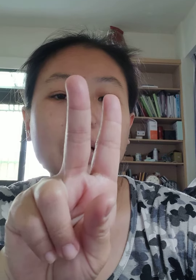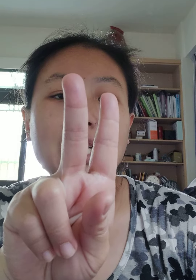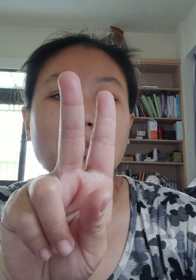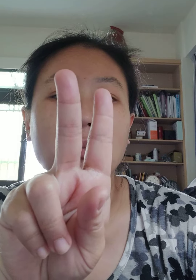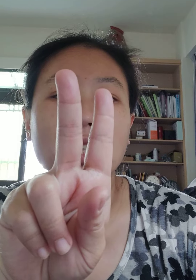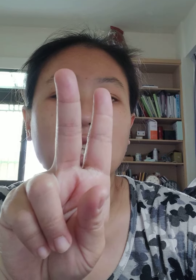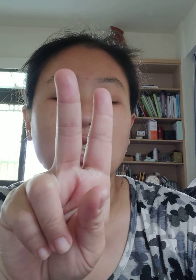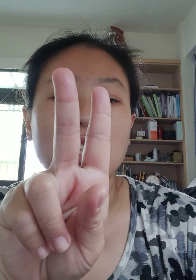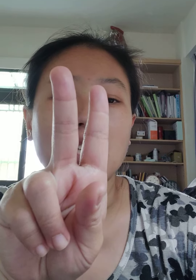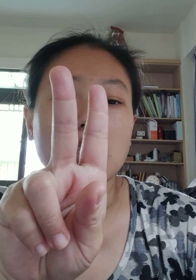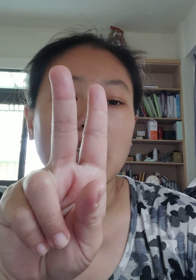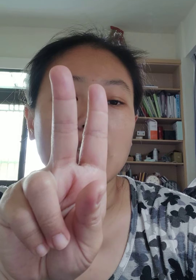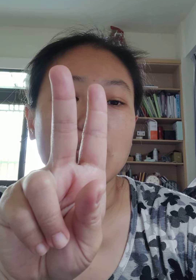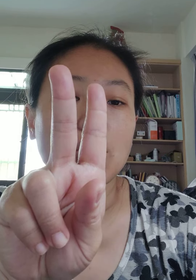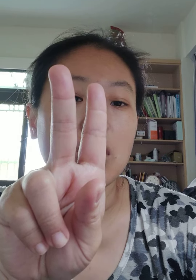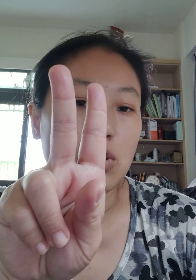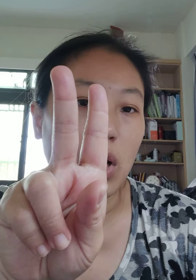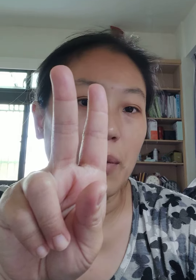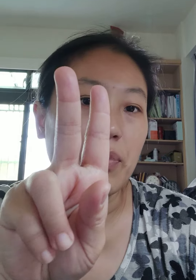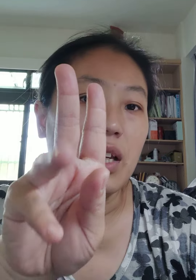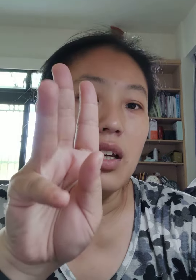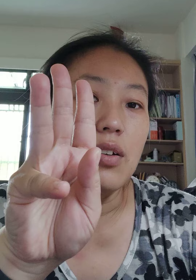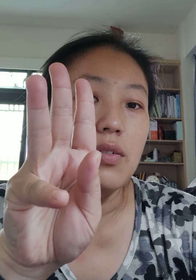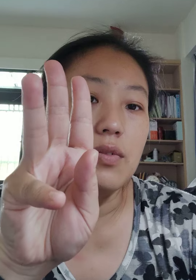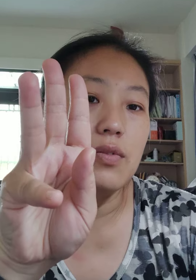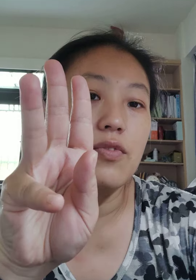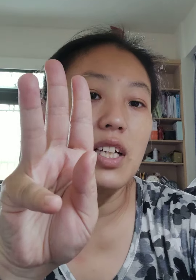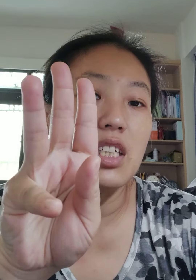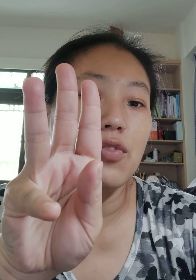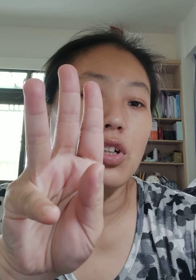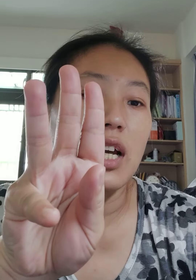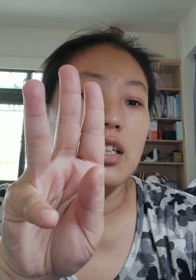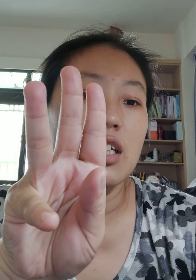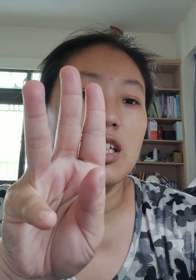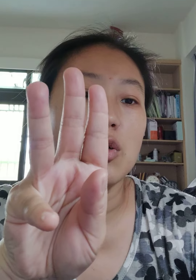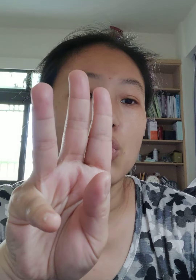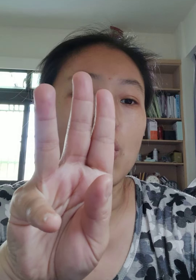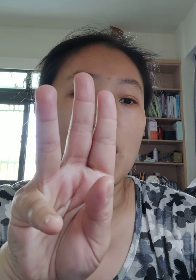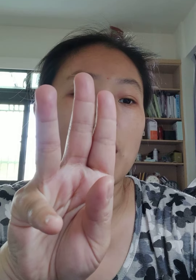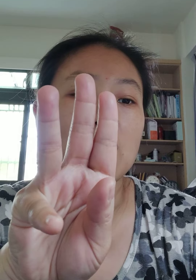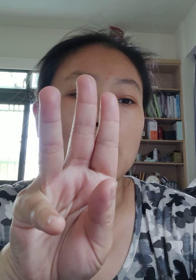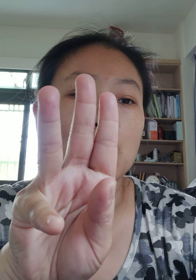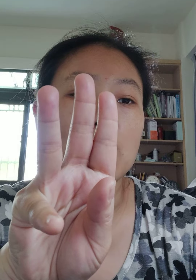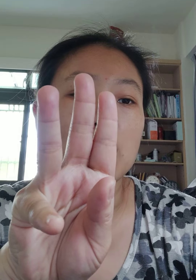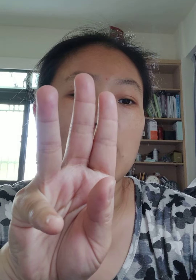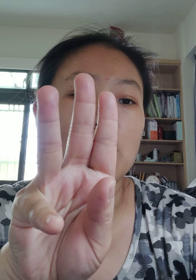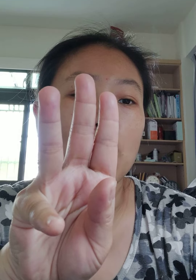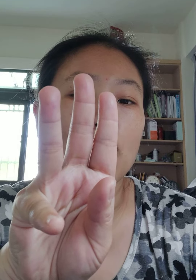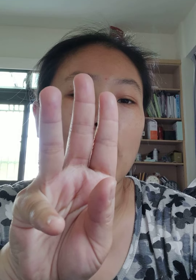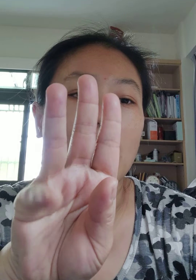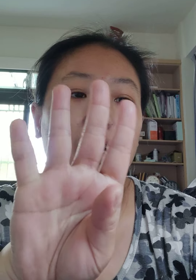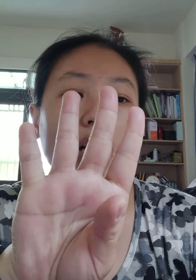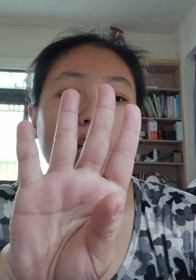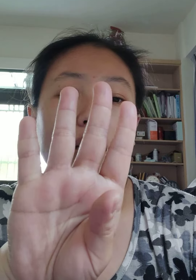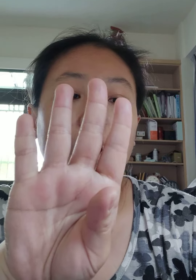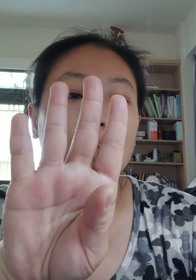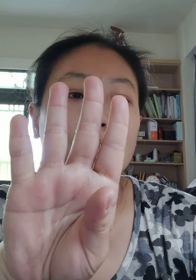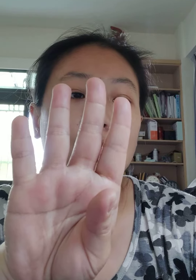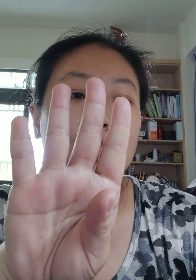贵在明明上帝连下信寿真传凡戏佛堂颠倒错乱忘记祖师赦罪容宽吴